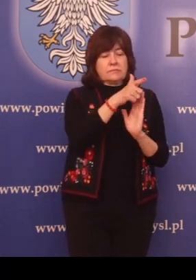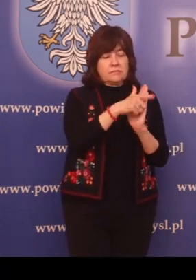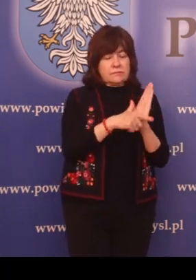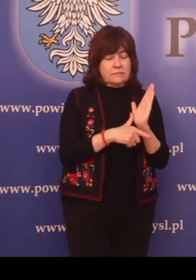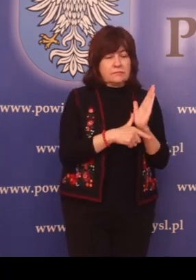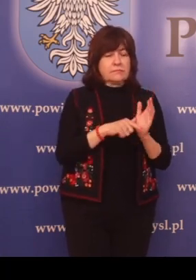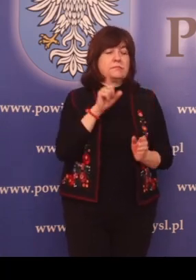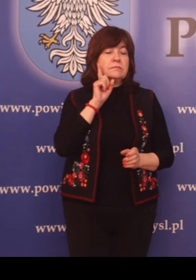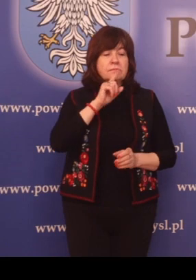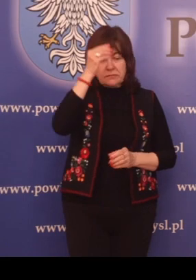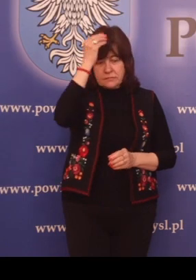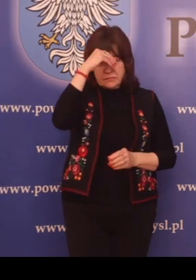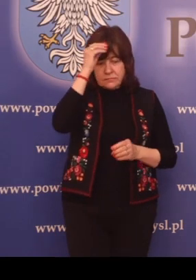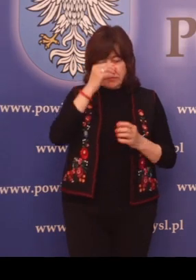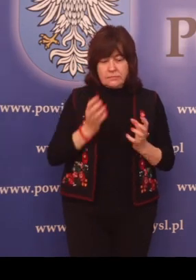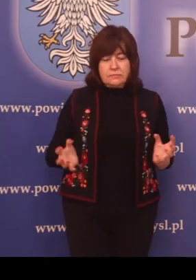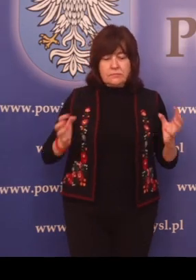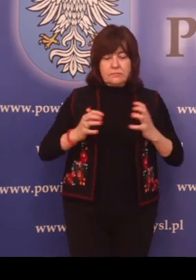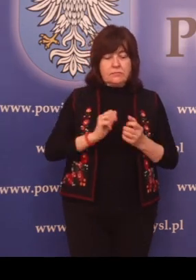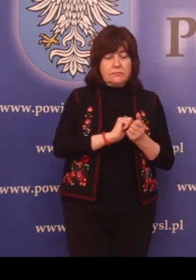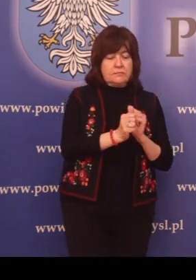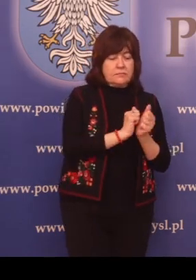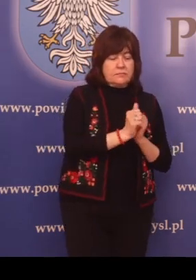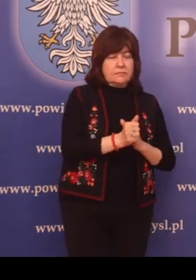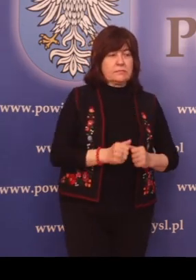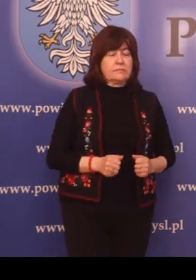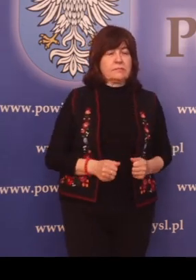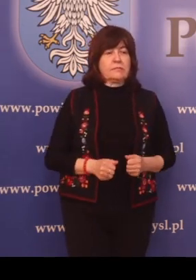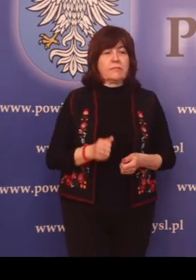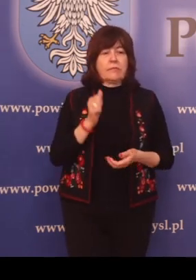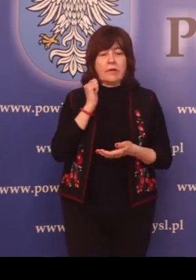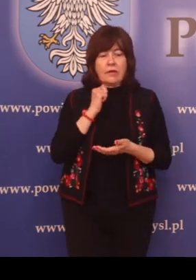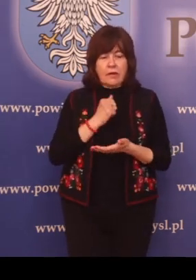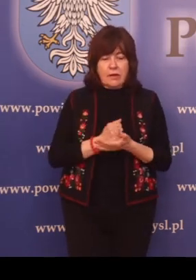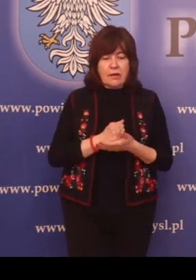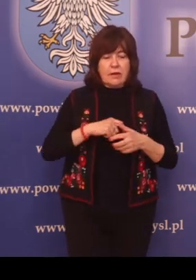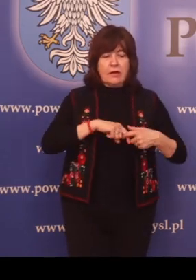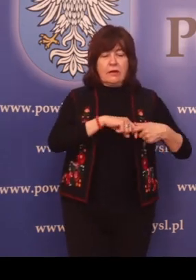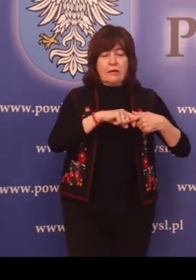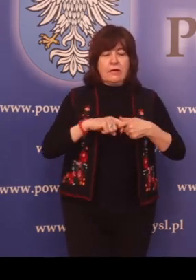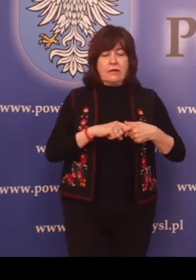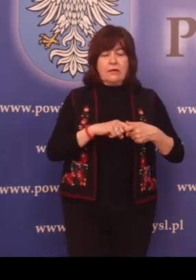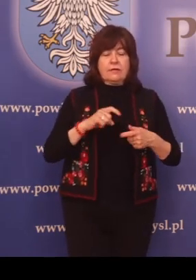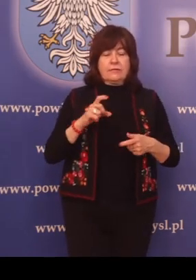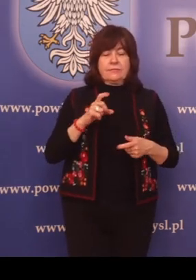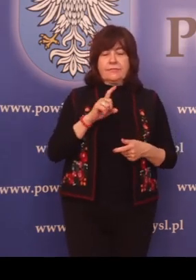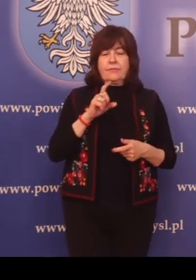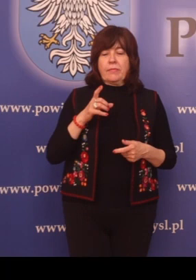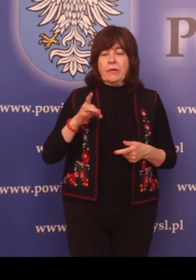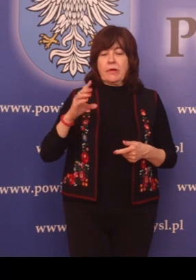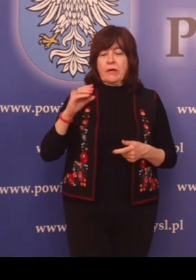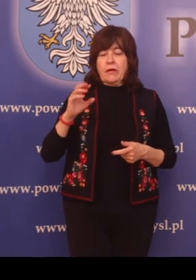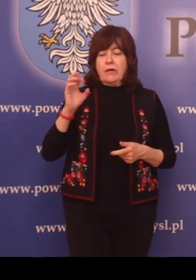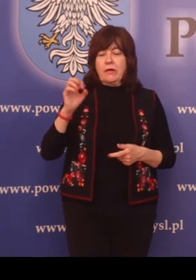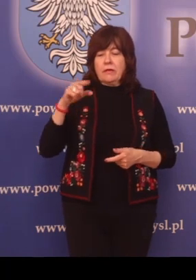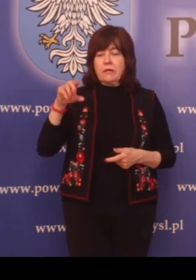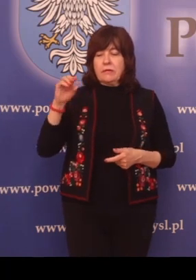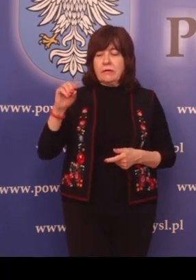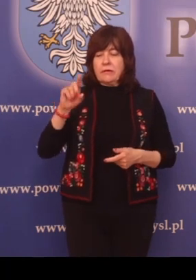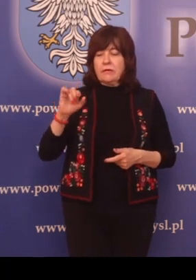Sprawy związane z geodezją, kartografią i gospodarką